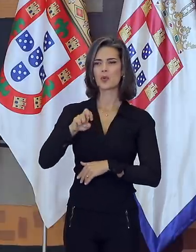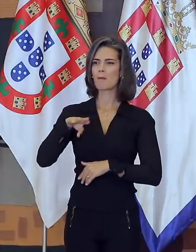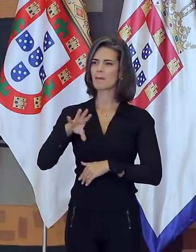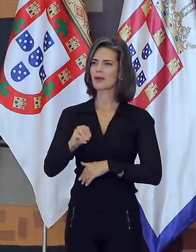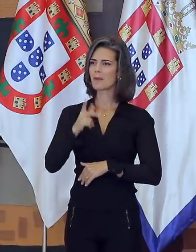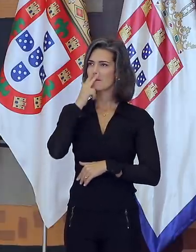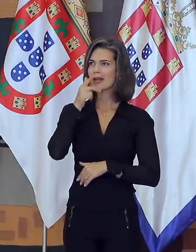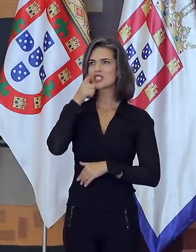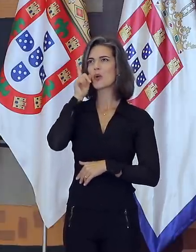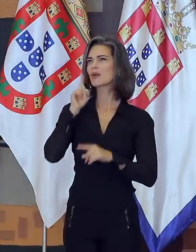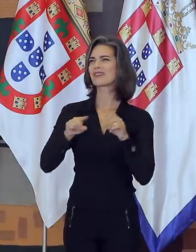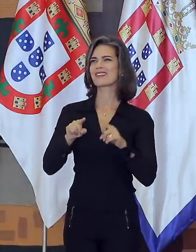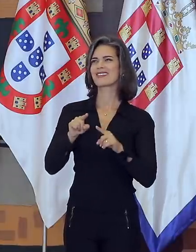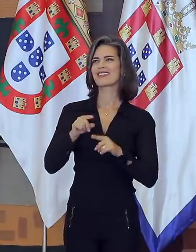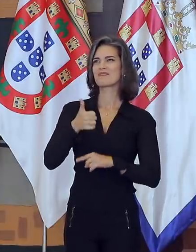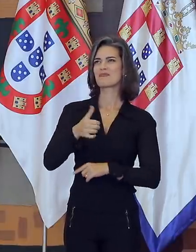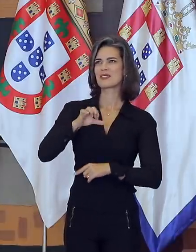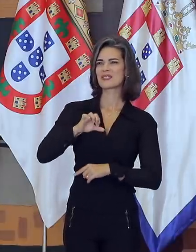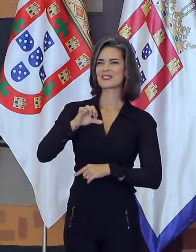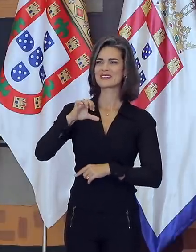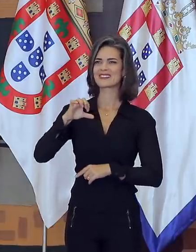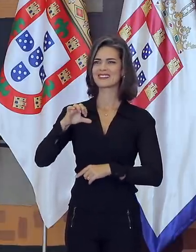ontem, mas não foi. Foi em 1993.